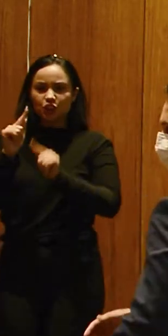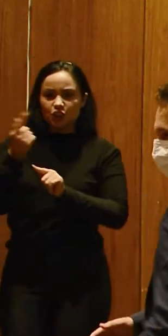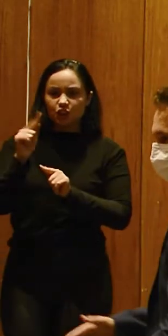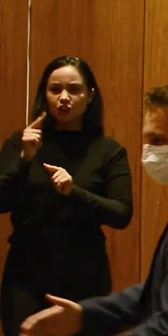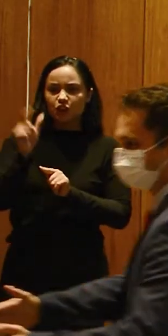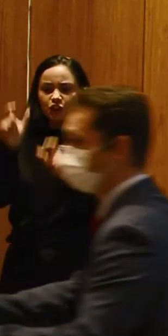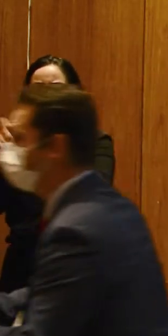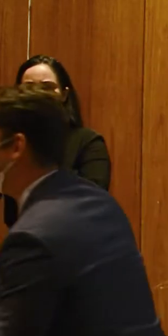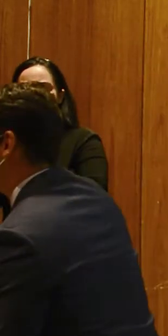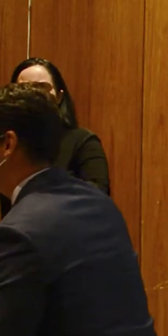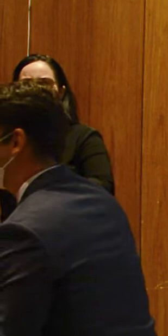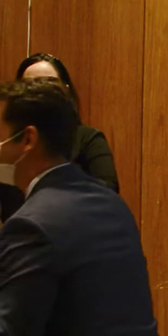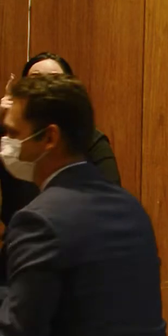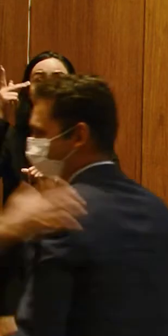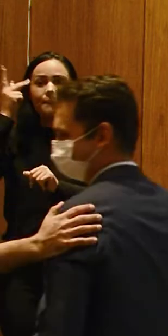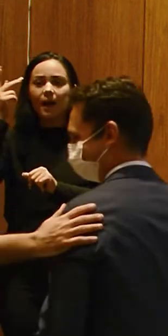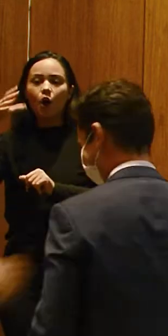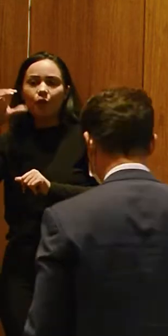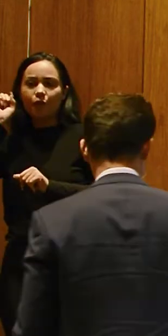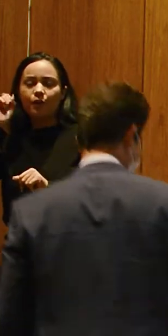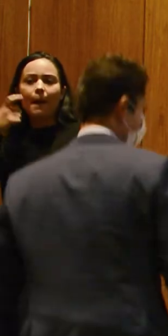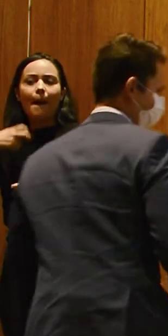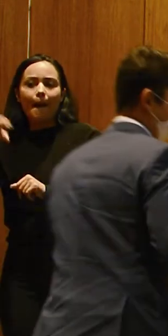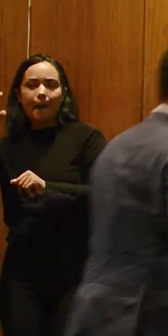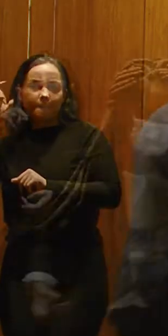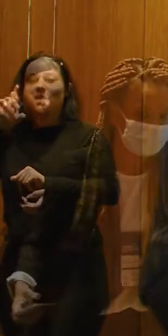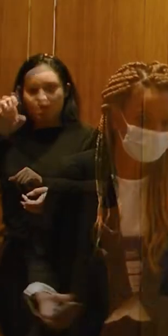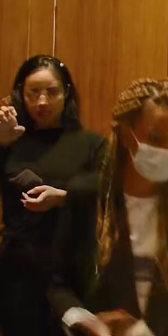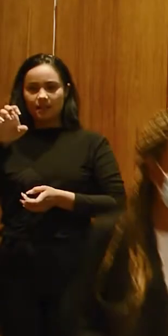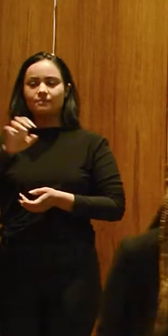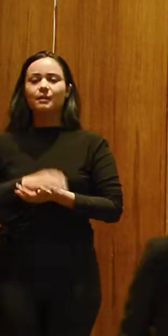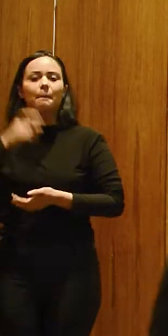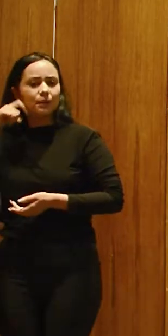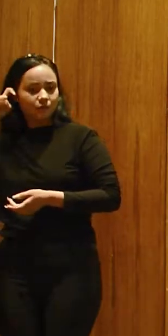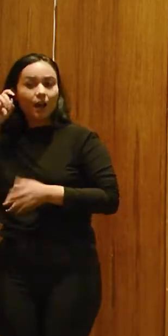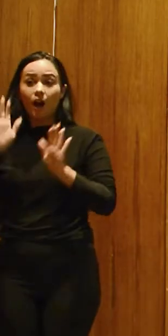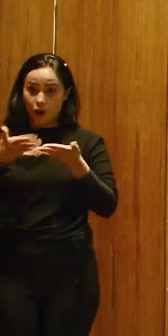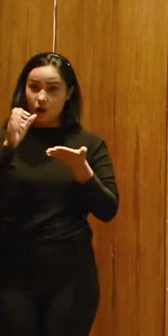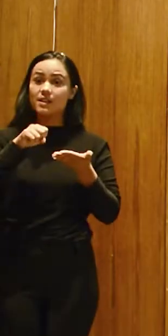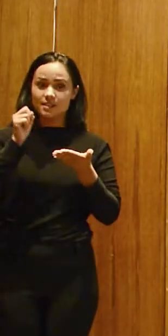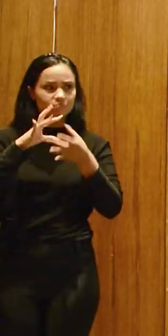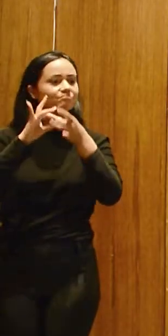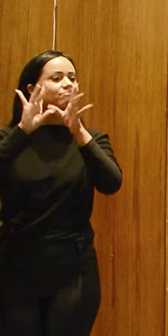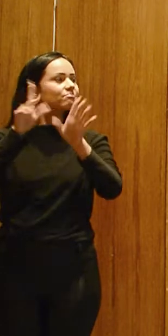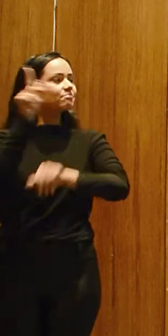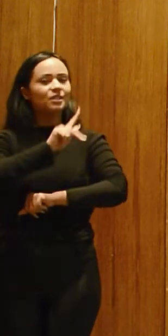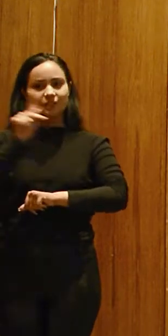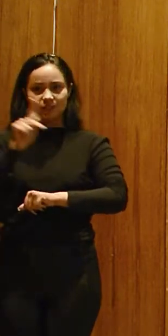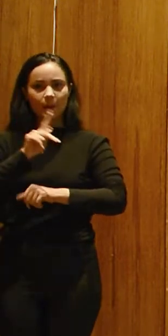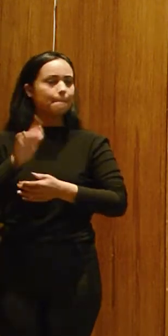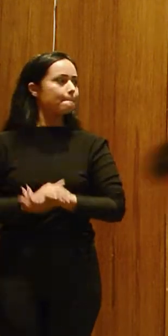ParaOuvir, aparelhos auditivos. Agora sim, fique à vontade então professora.